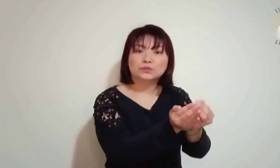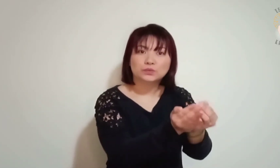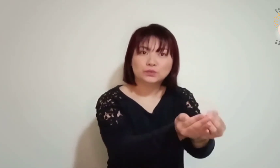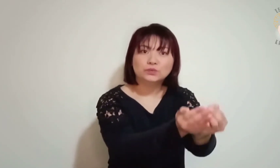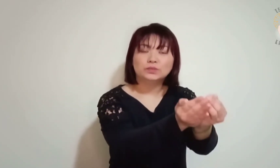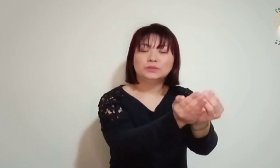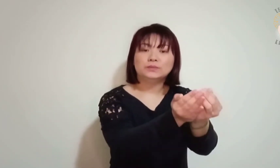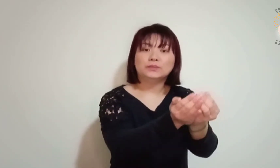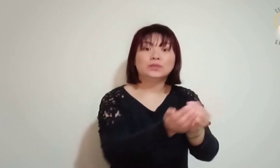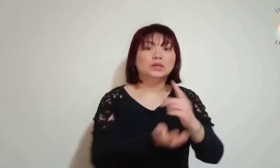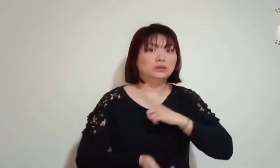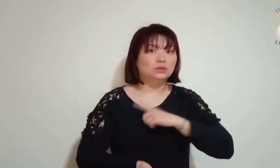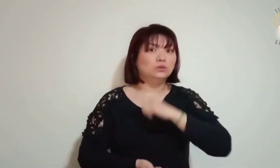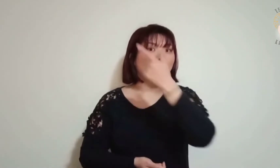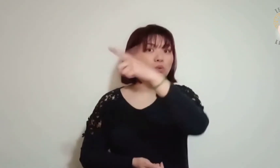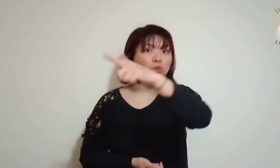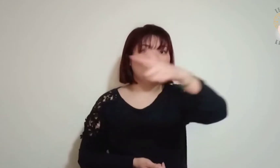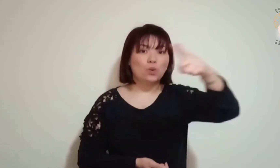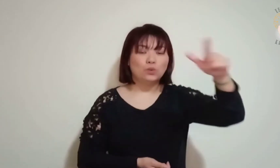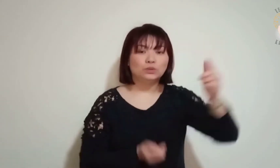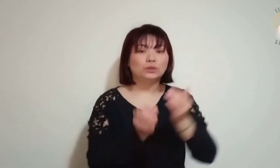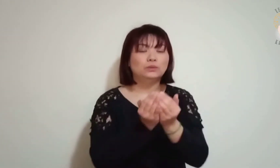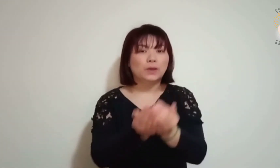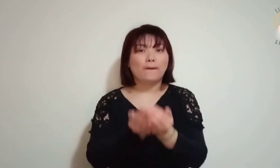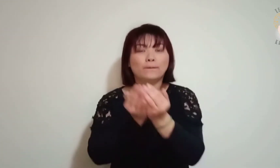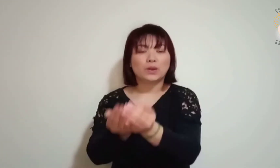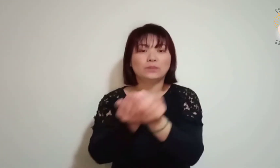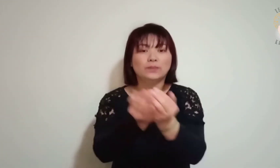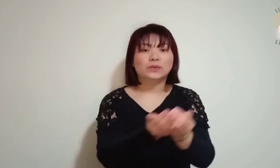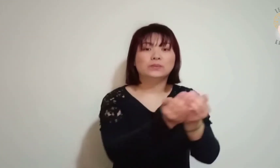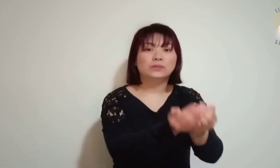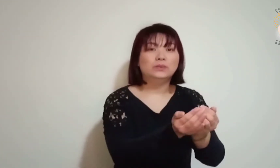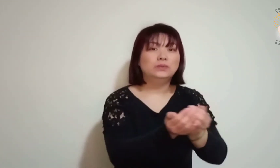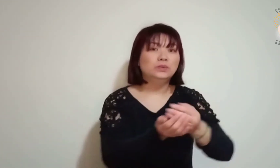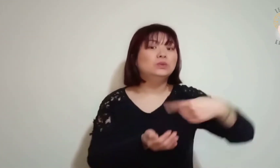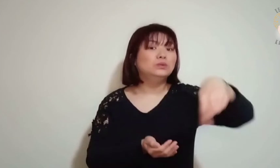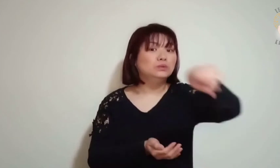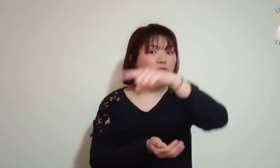Havia ainda outras barcas com ele